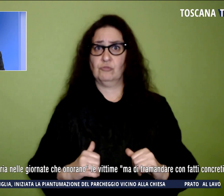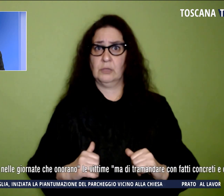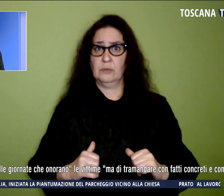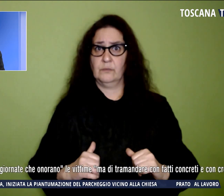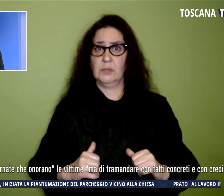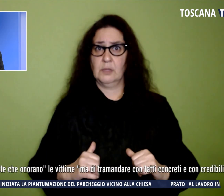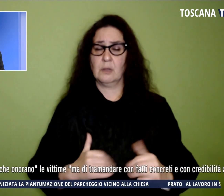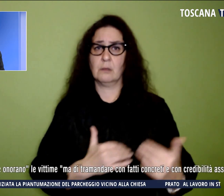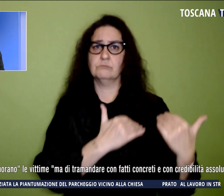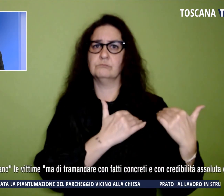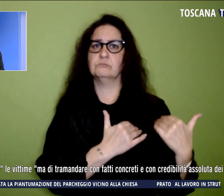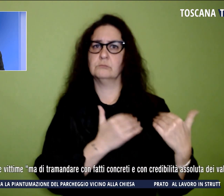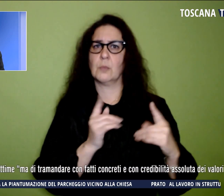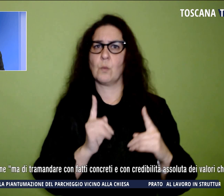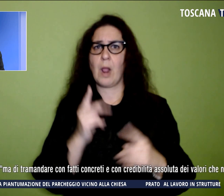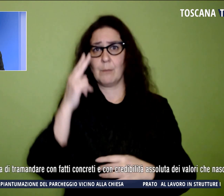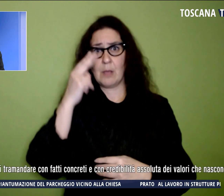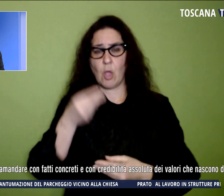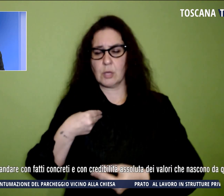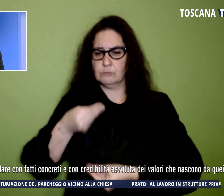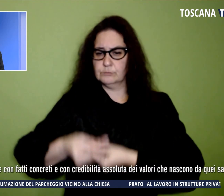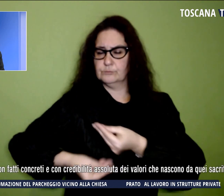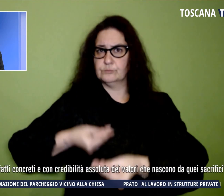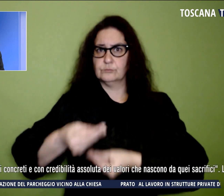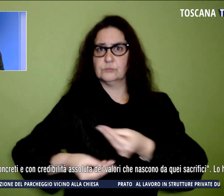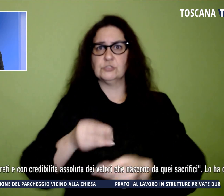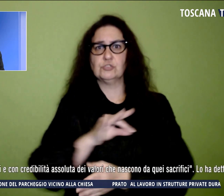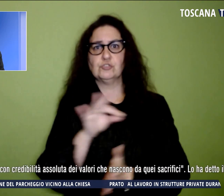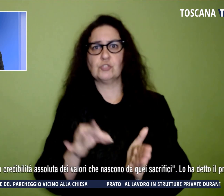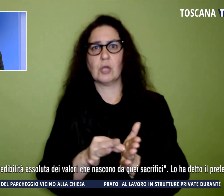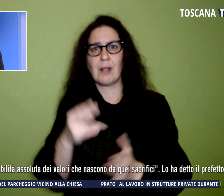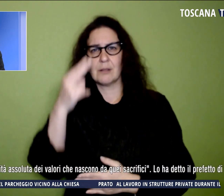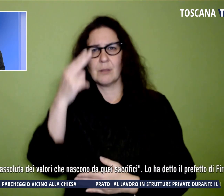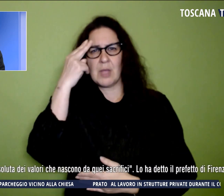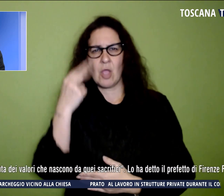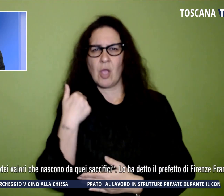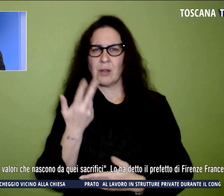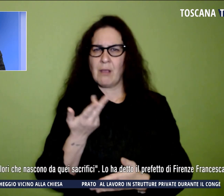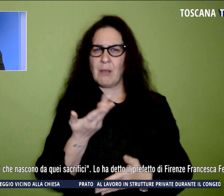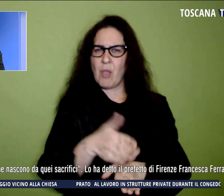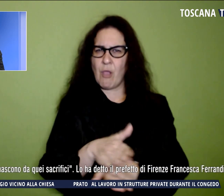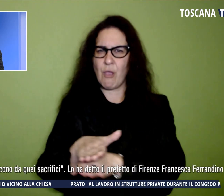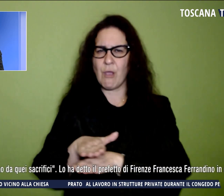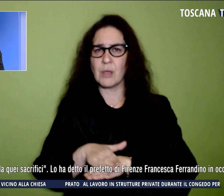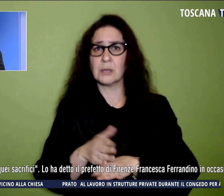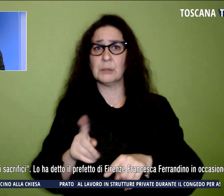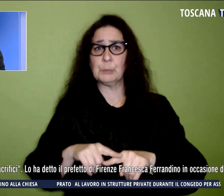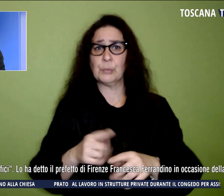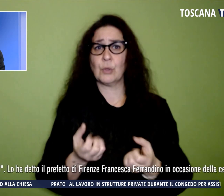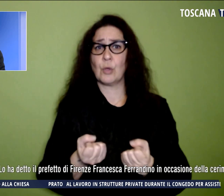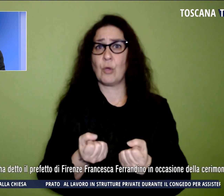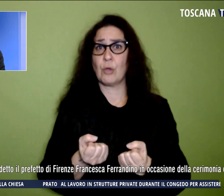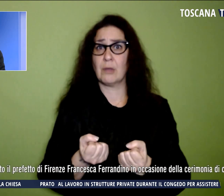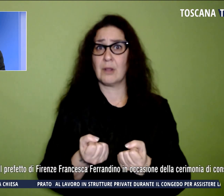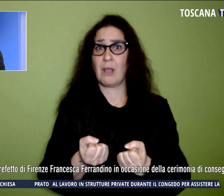tramandare la memoria nelle giornate che onorano le vittime, ma di tramandare con fatti concreti e con credibilità